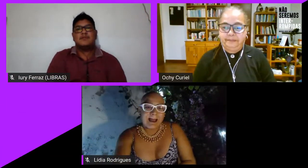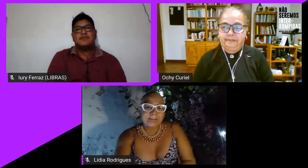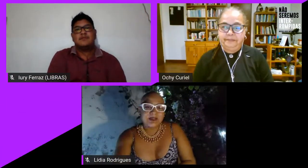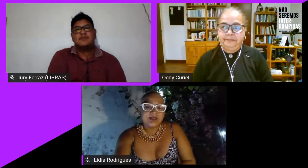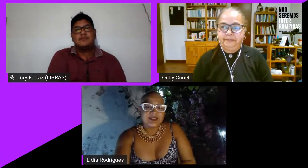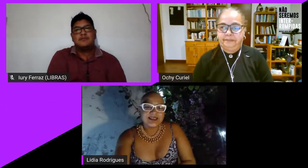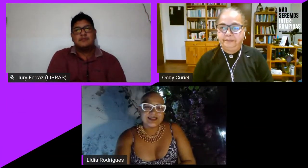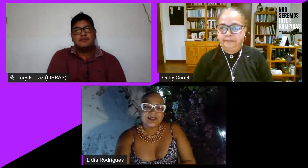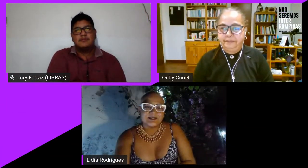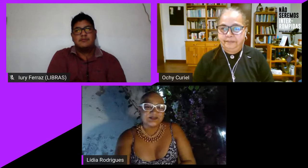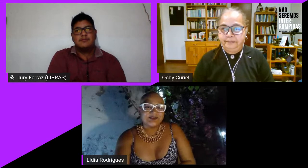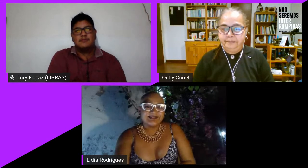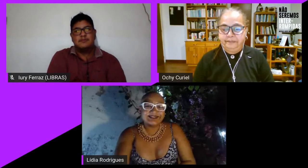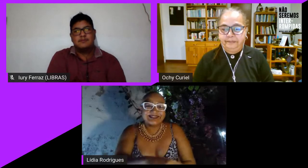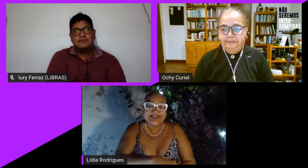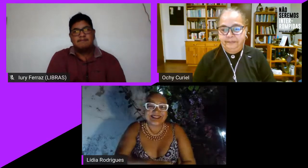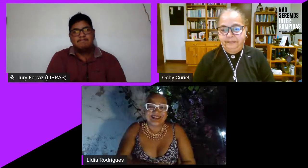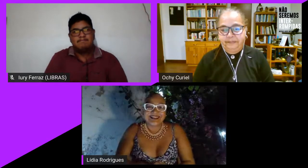son